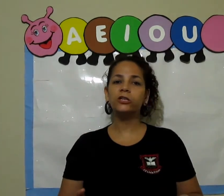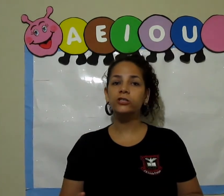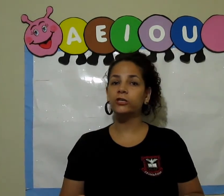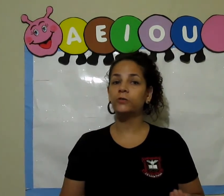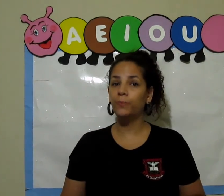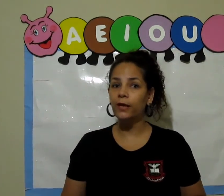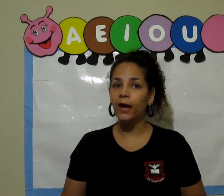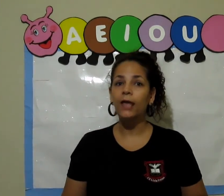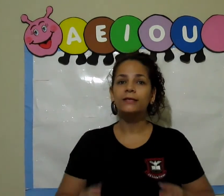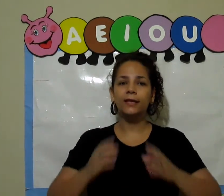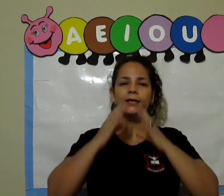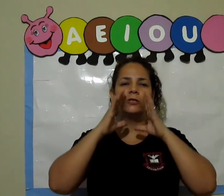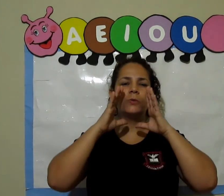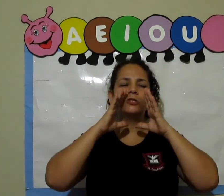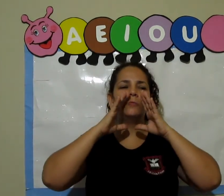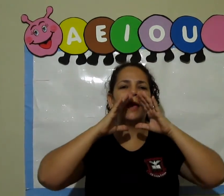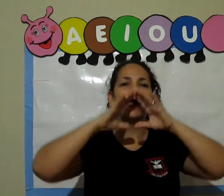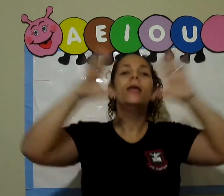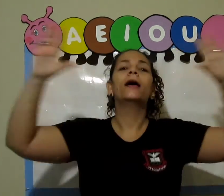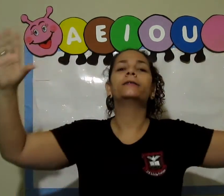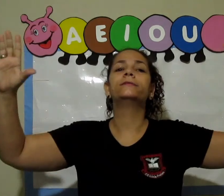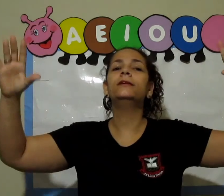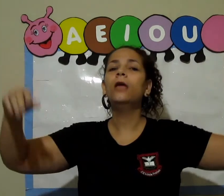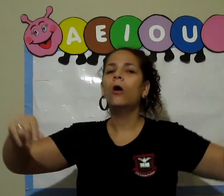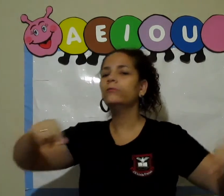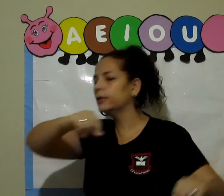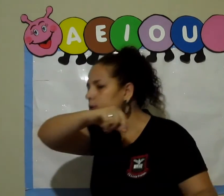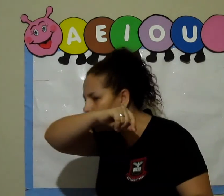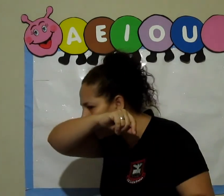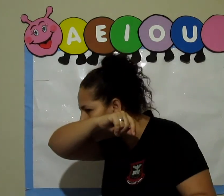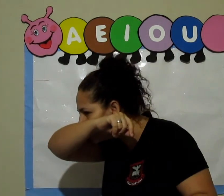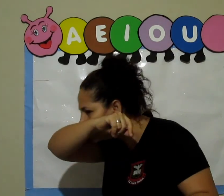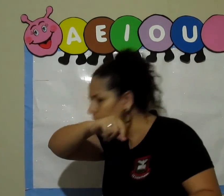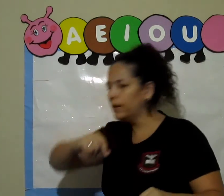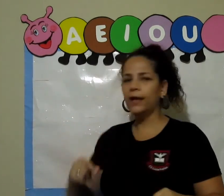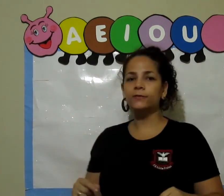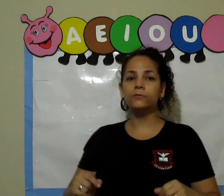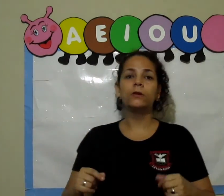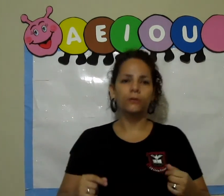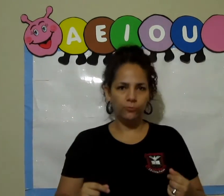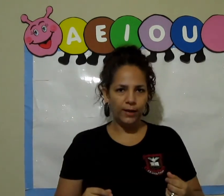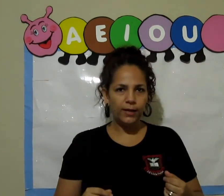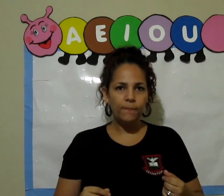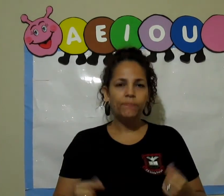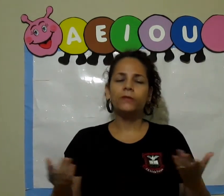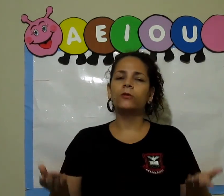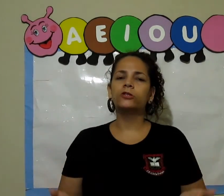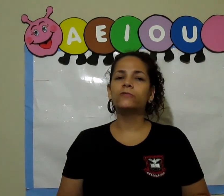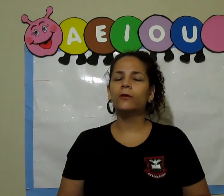gente espirra? Será que a gente pode espirrar assim ou tem que espirrar no braço? Não é? Então, a gente vai